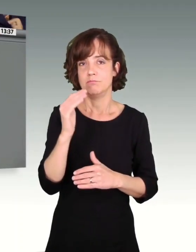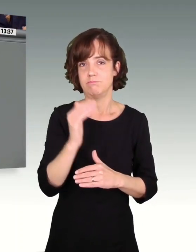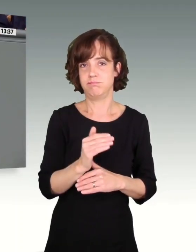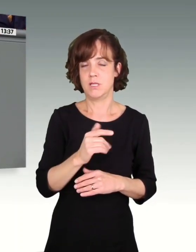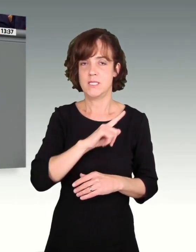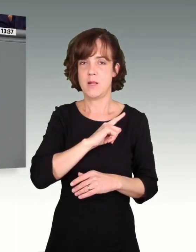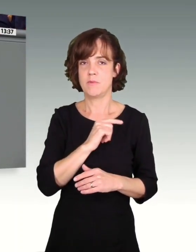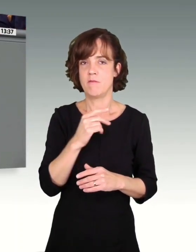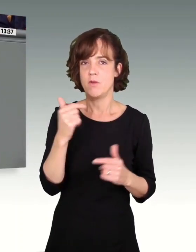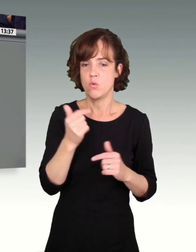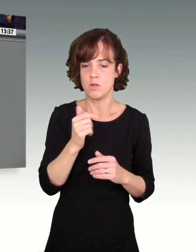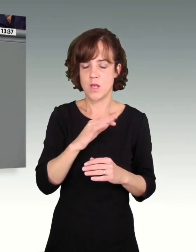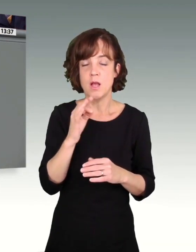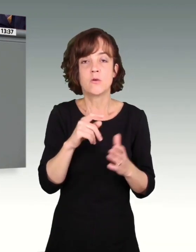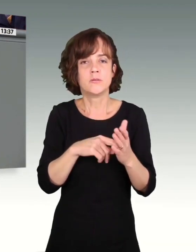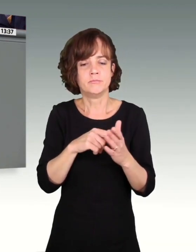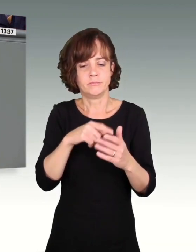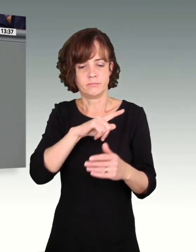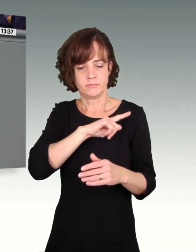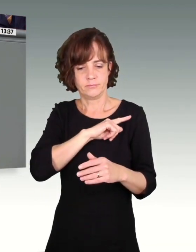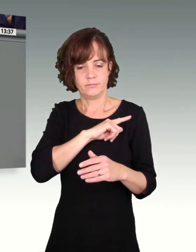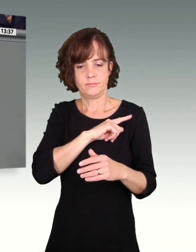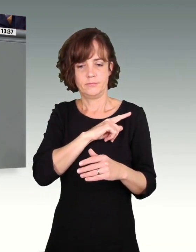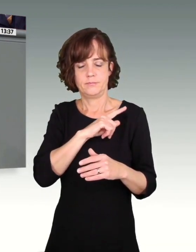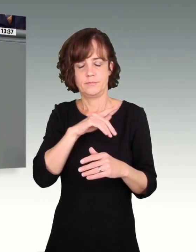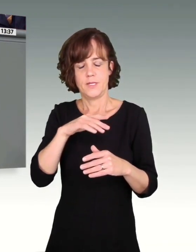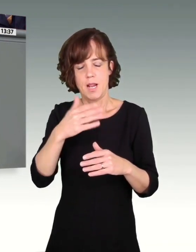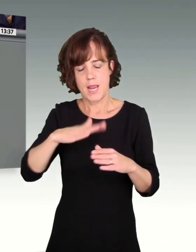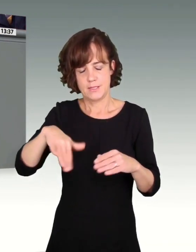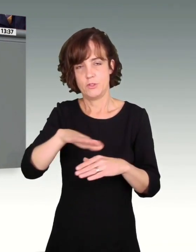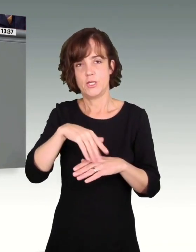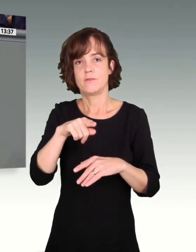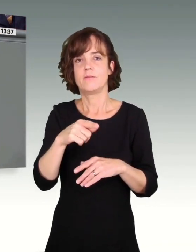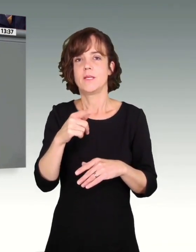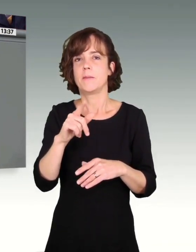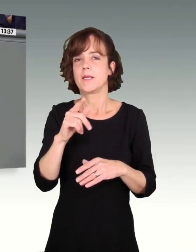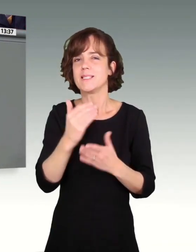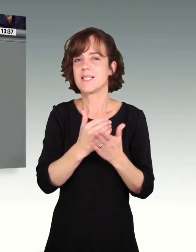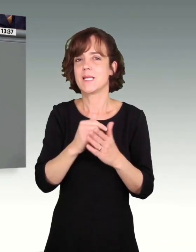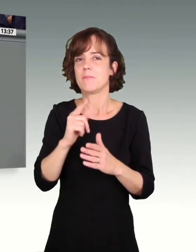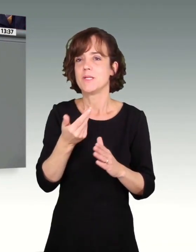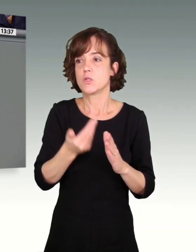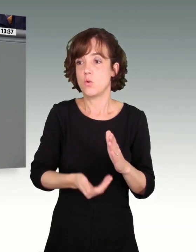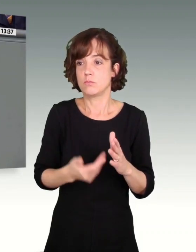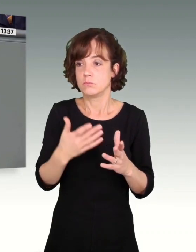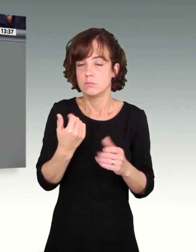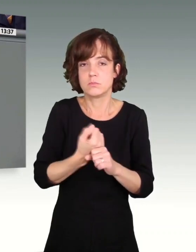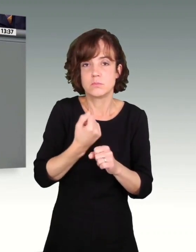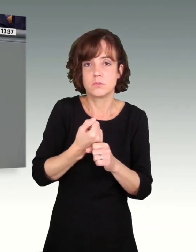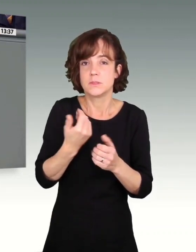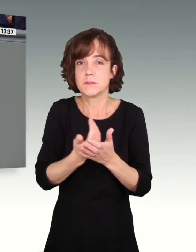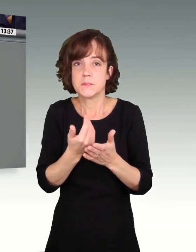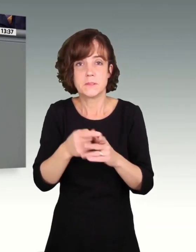weil er in der Landwirtschaft die Höhe des gesetzlichen Mindestlohns nicht mehr erwirtschaftet werden kann. Und weil